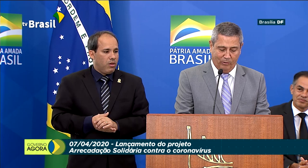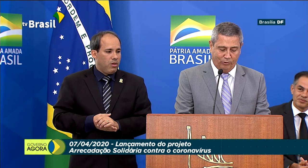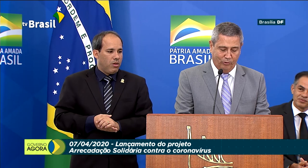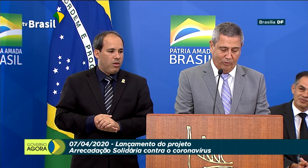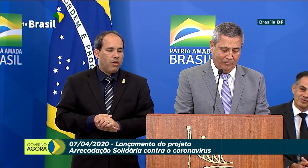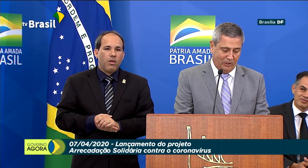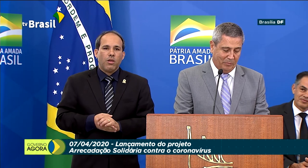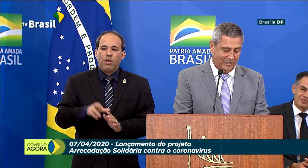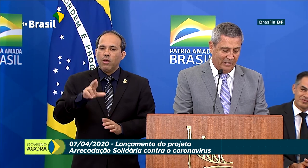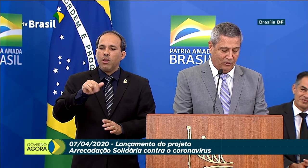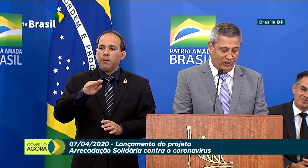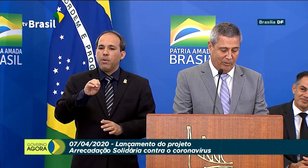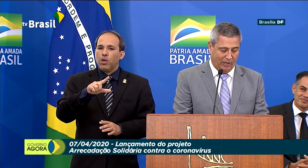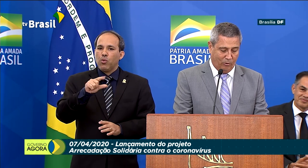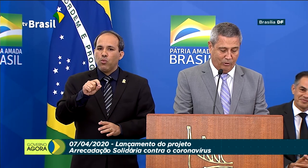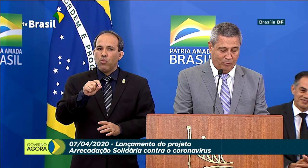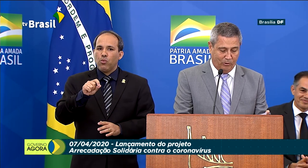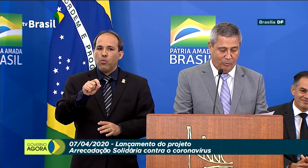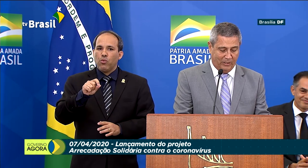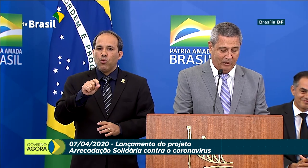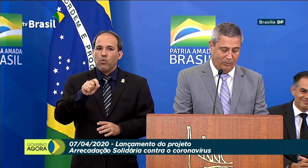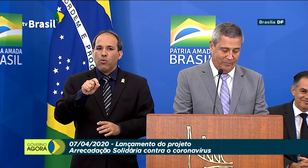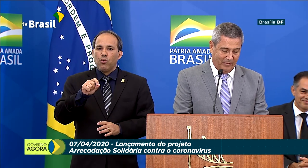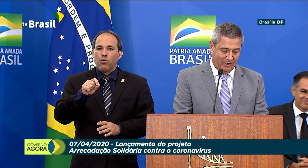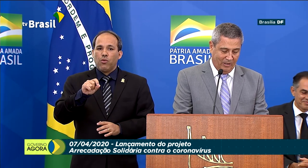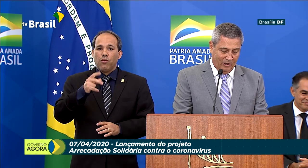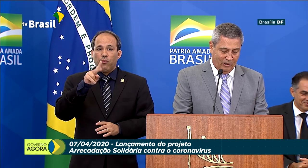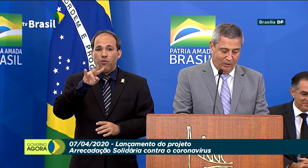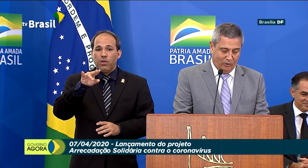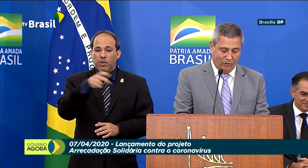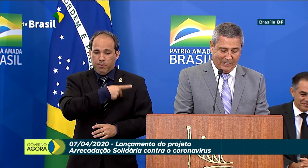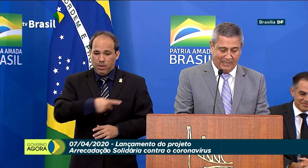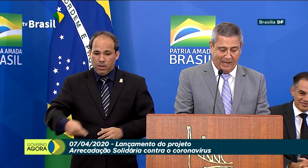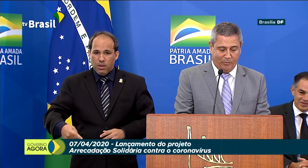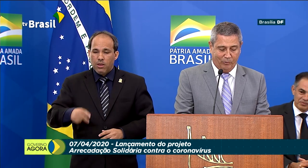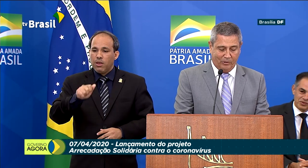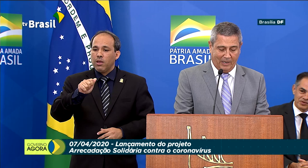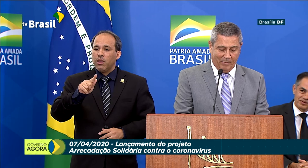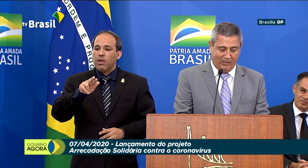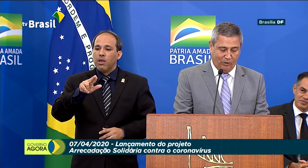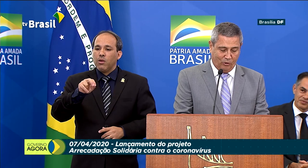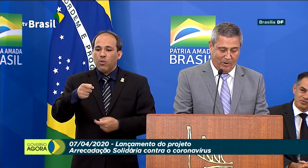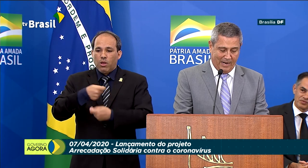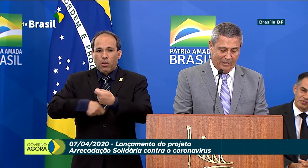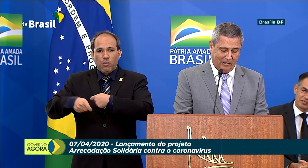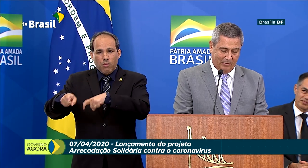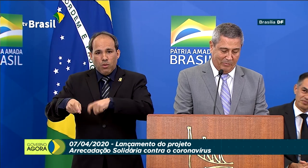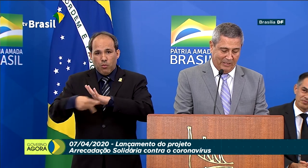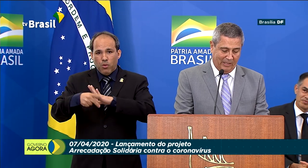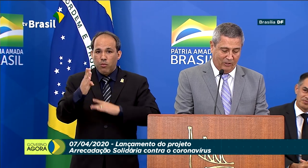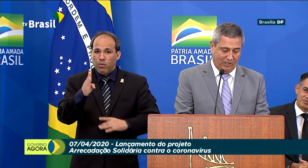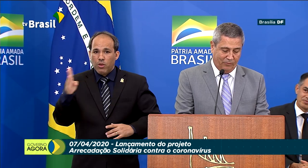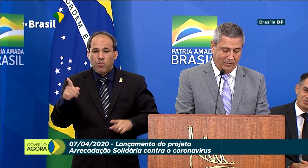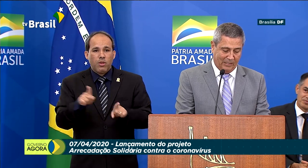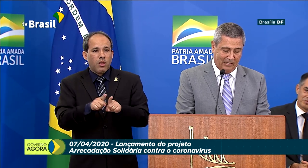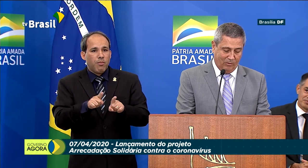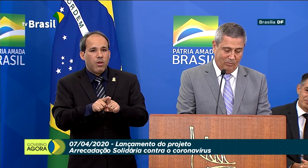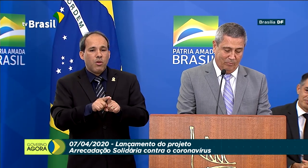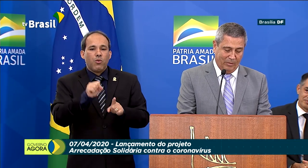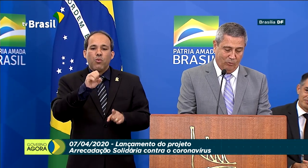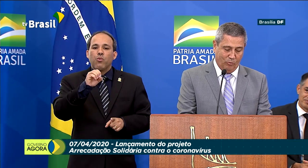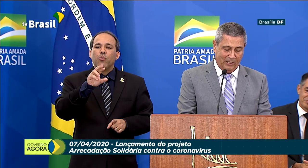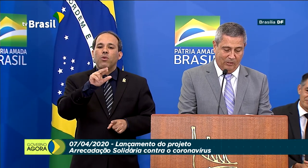Rabelo Júnior, vice-presidente de agronegócio do Banco do Brasil, senhor Asclepius Ramatiz Soares, presidente da